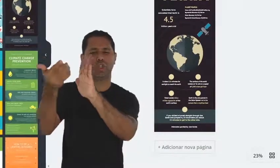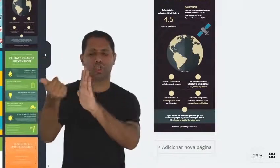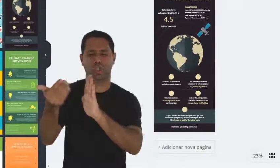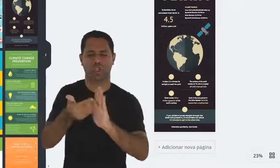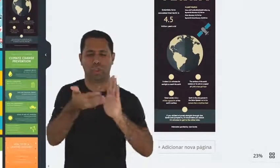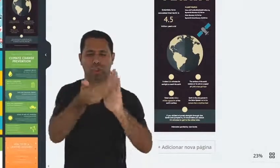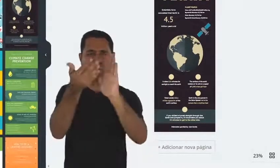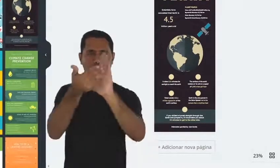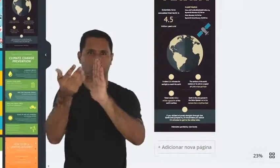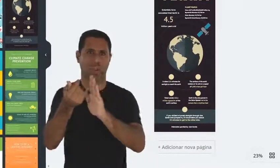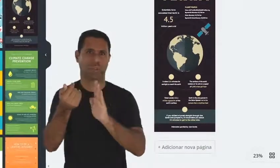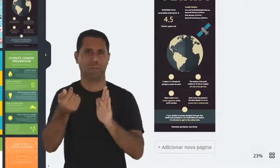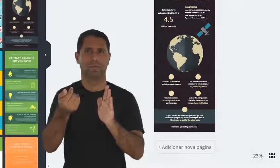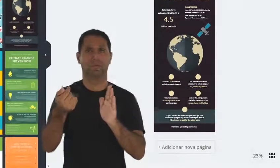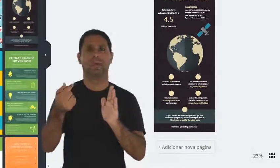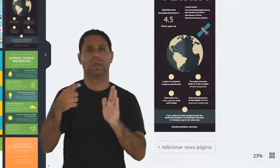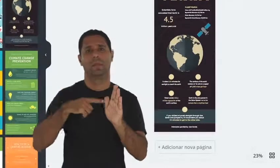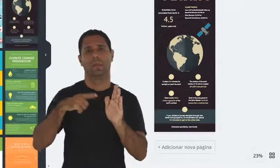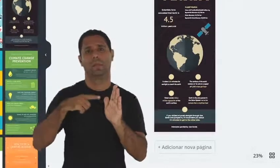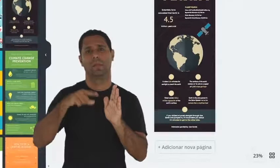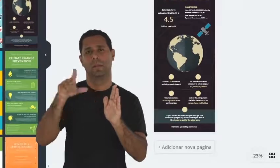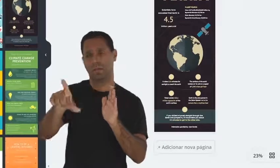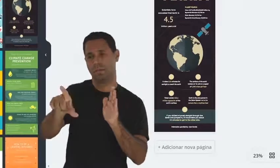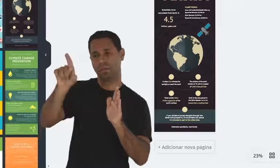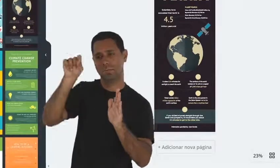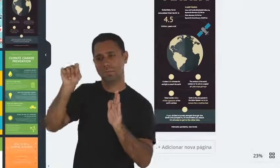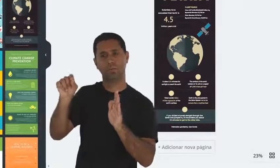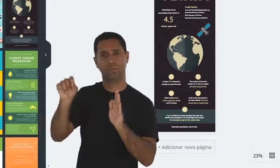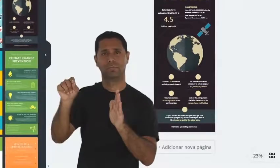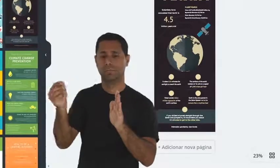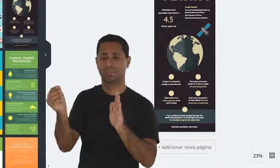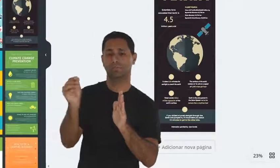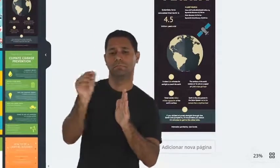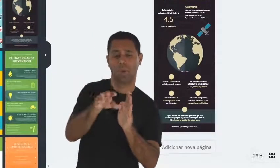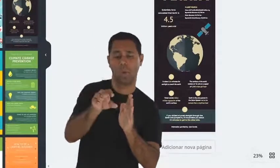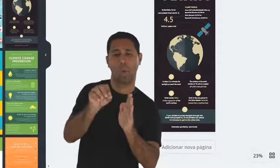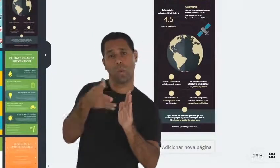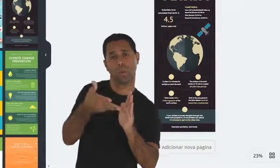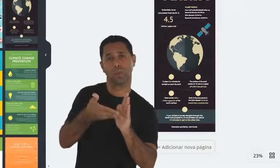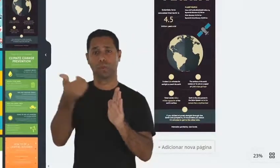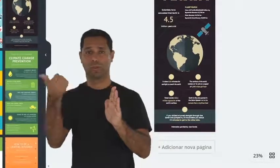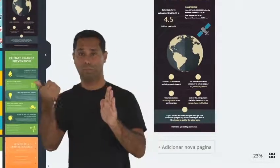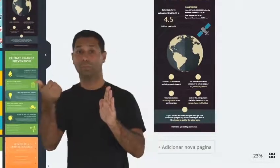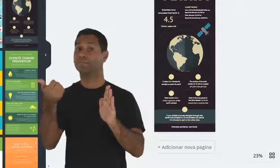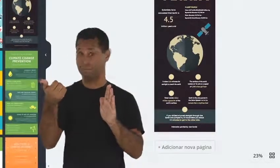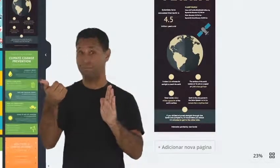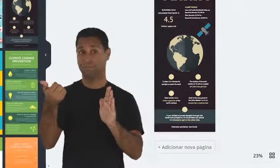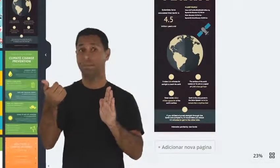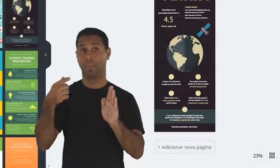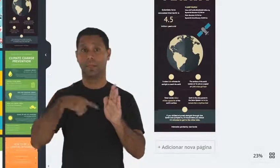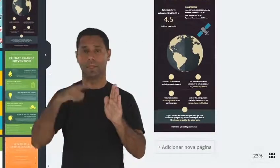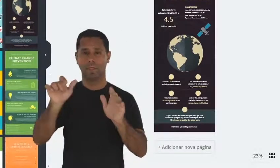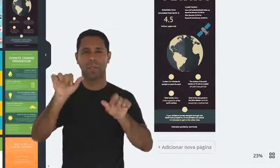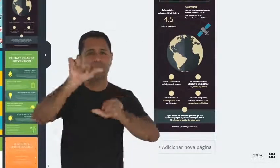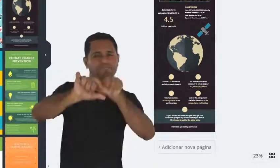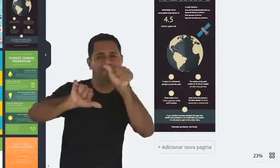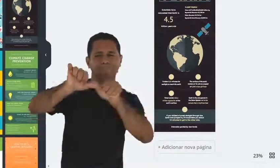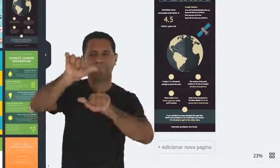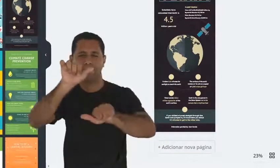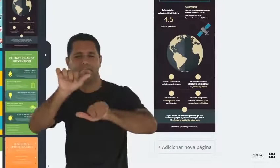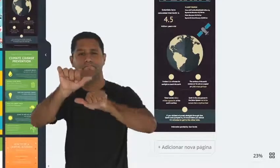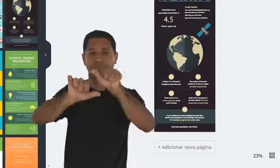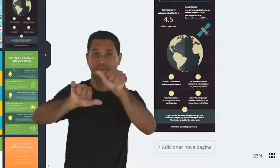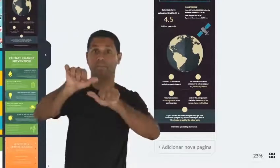alguns elementos, como esse facts about the, eu vou tirar. Então a gente já tem